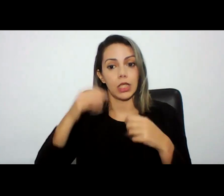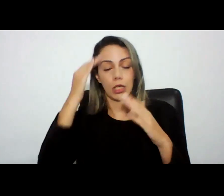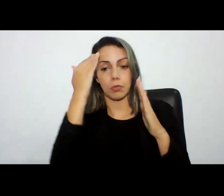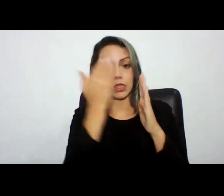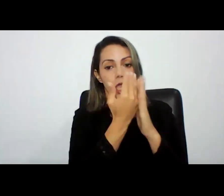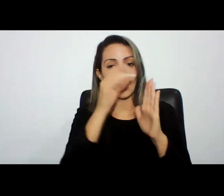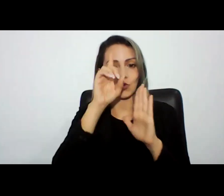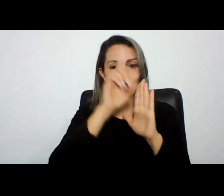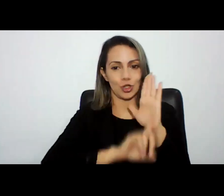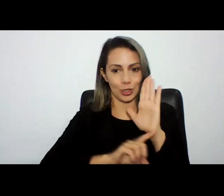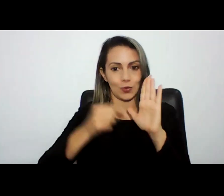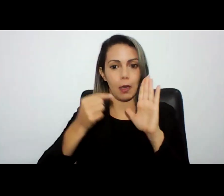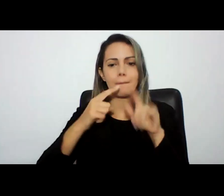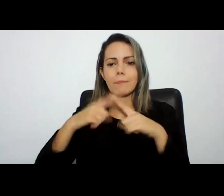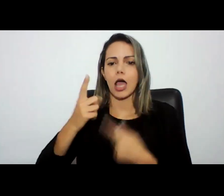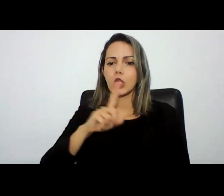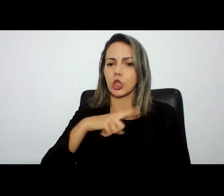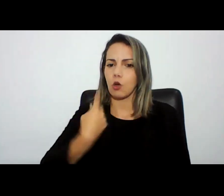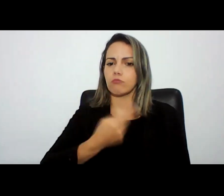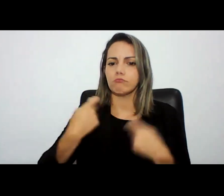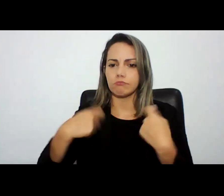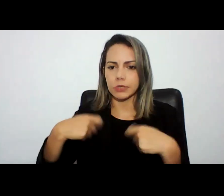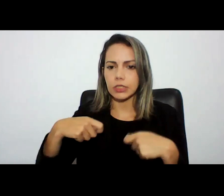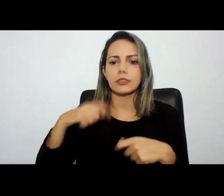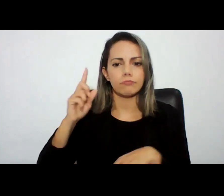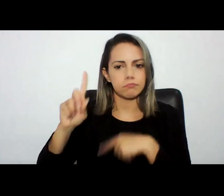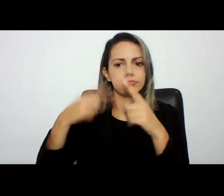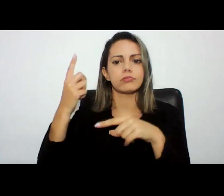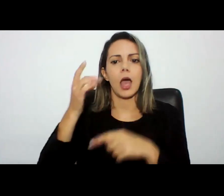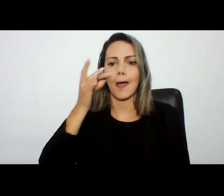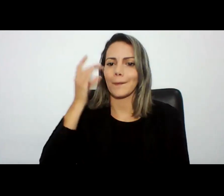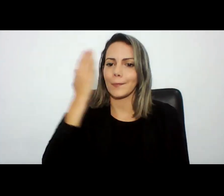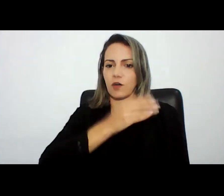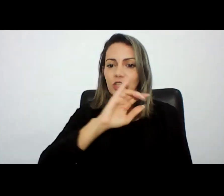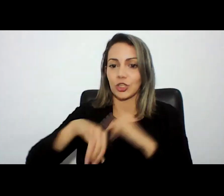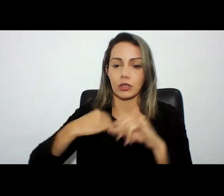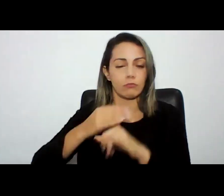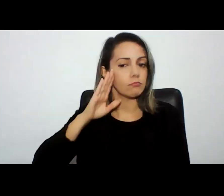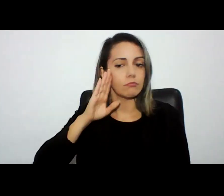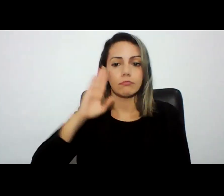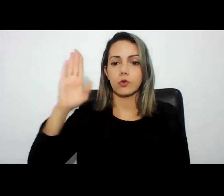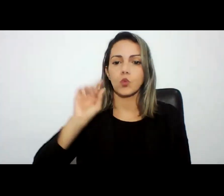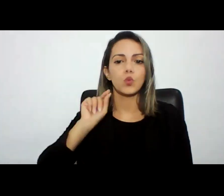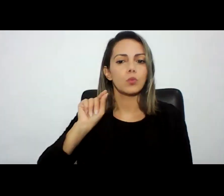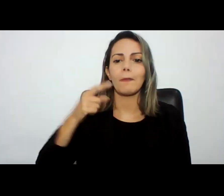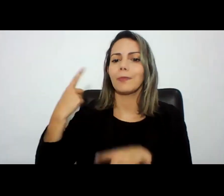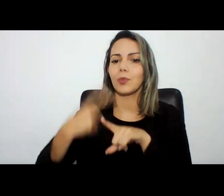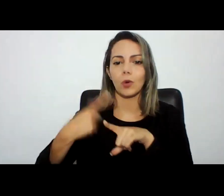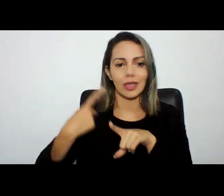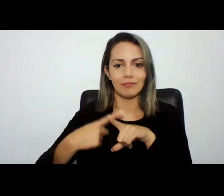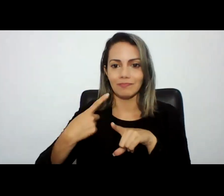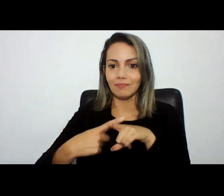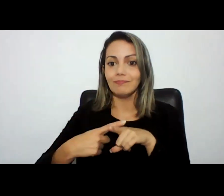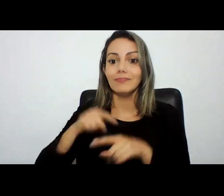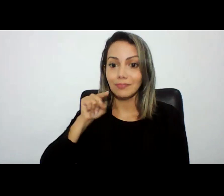é inegável que a gente precisa avançar nesse campo da produção da prova digital principalmente porque muitas dessas